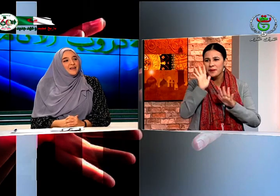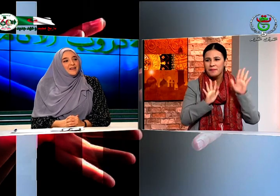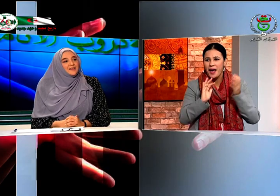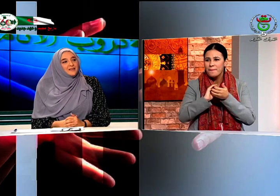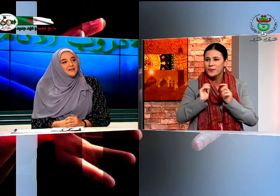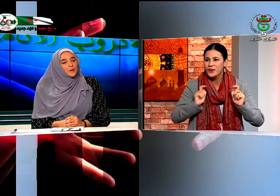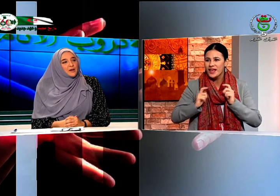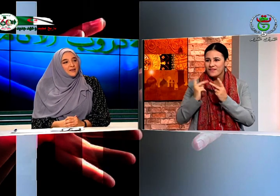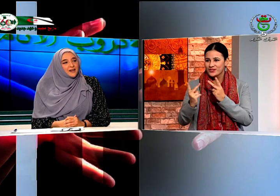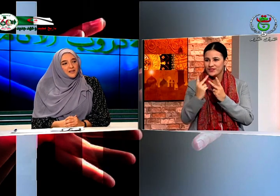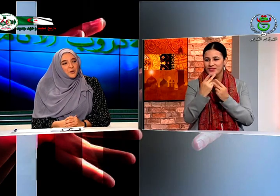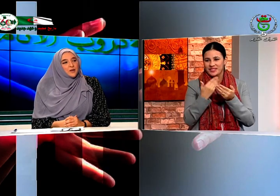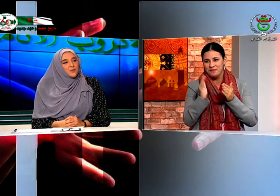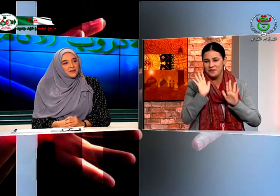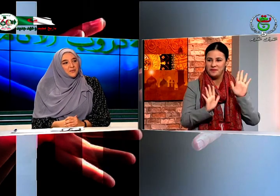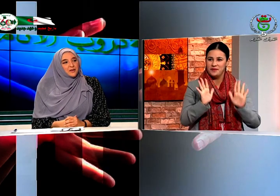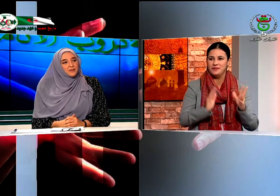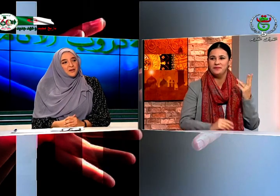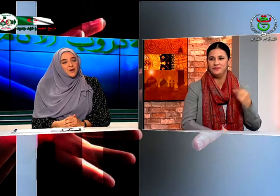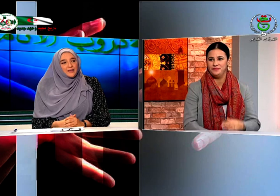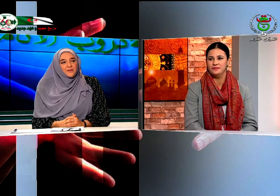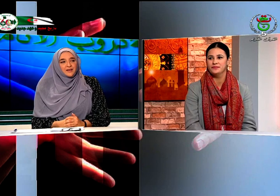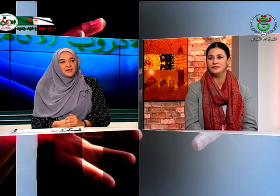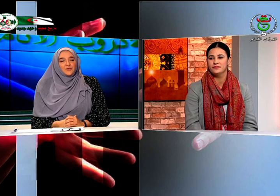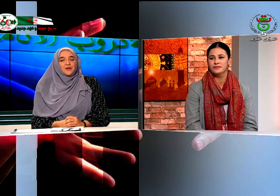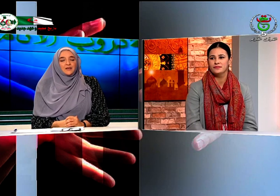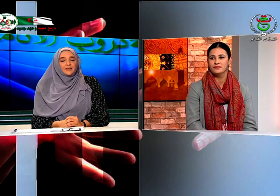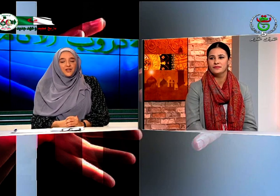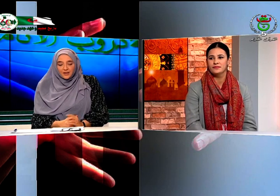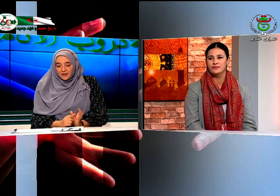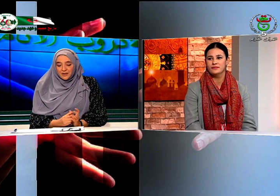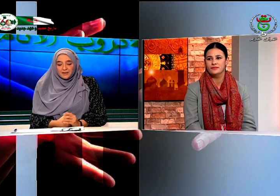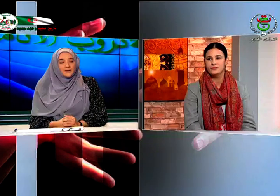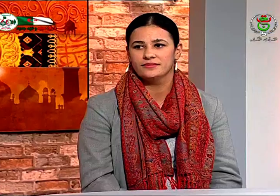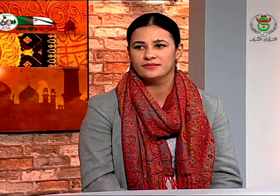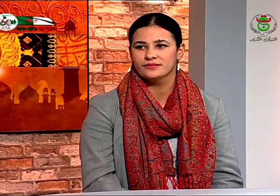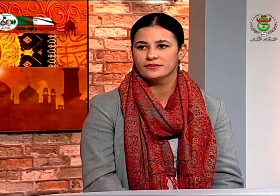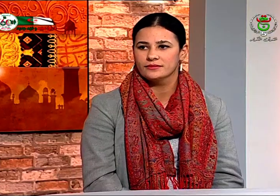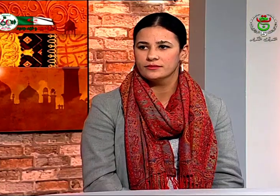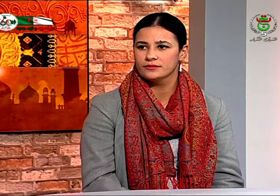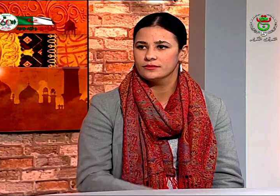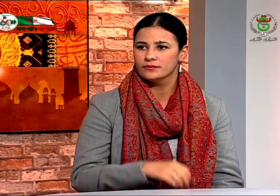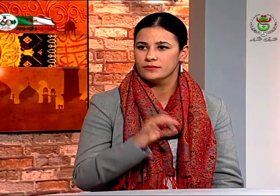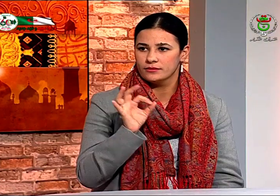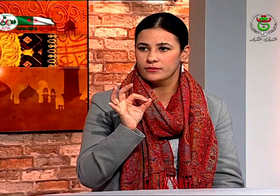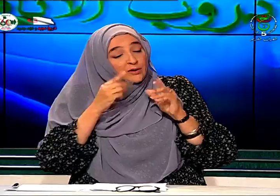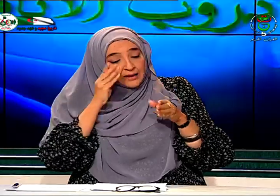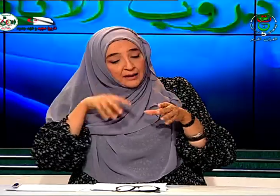والدي كان يتواصل معي باللغة الإيمائية والإشارية البسيطة لكن في أي مدرسة هل